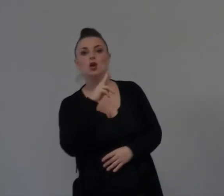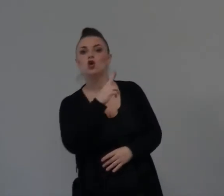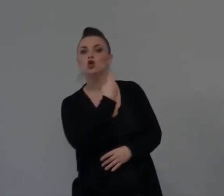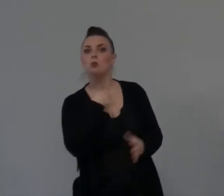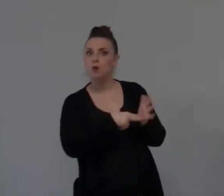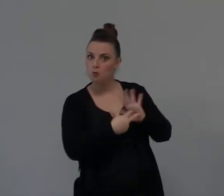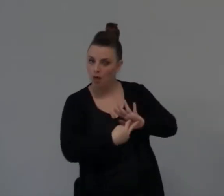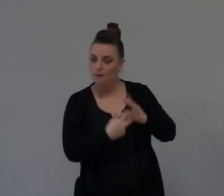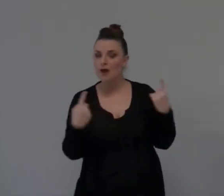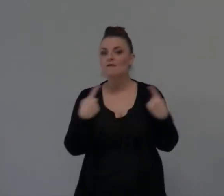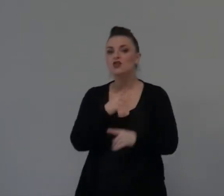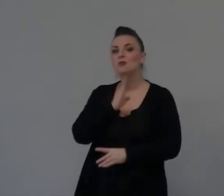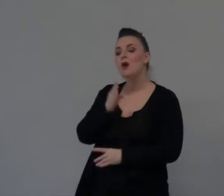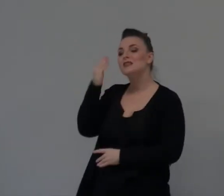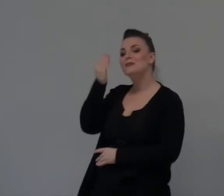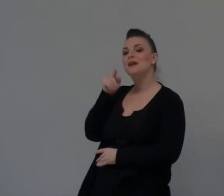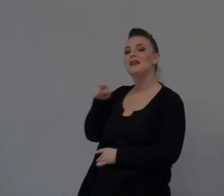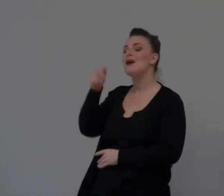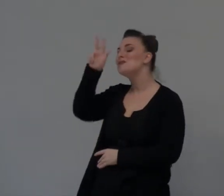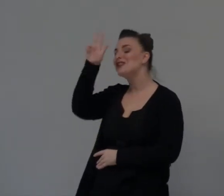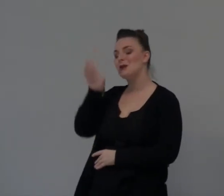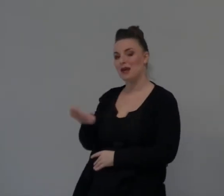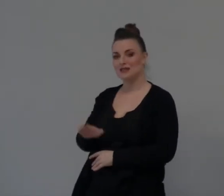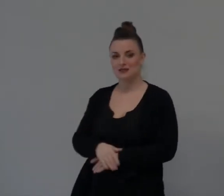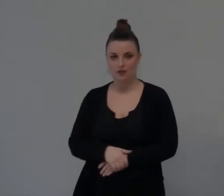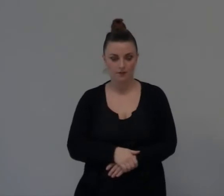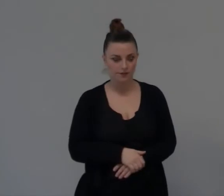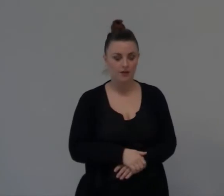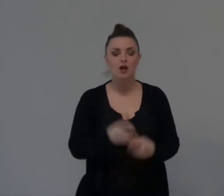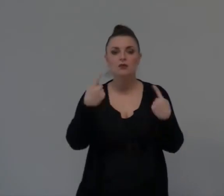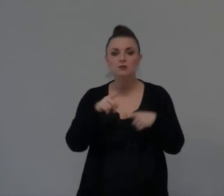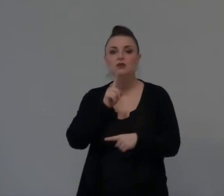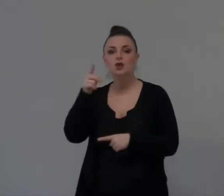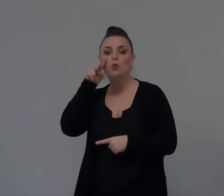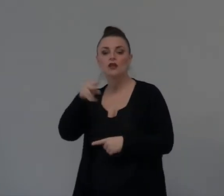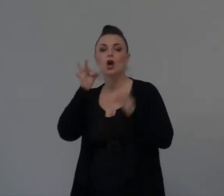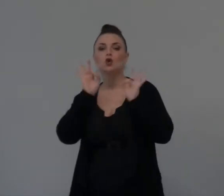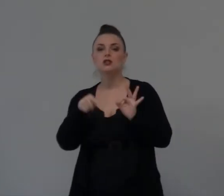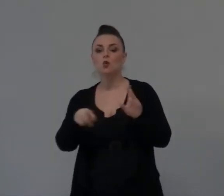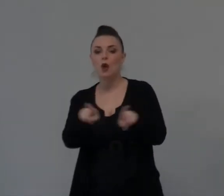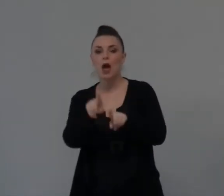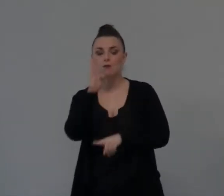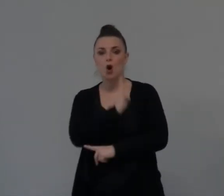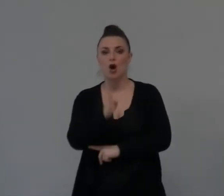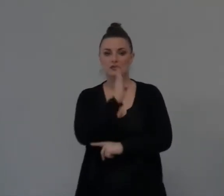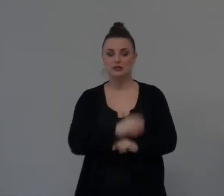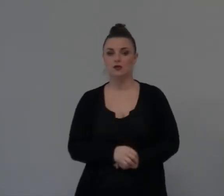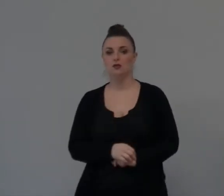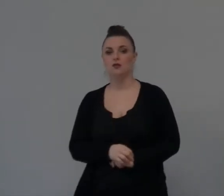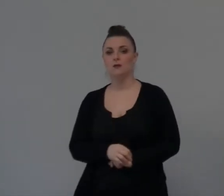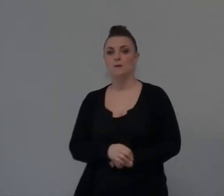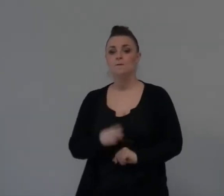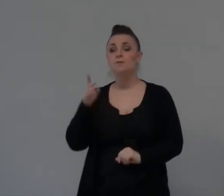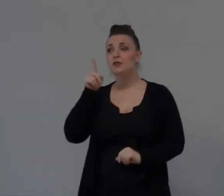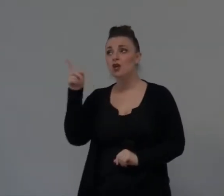Sai Questo È lo sguardo Con cui Dio Ti ha guardato Questo È lo sguardo Che aveva